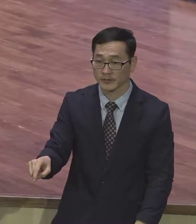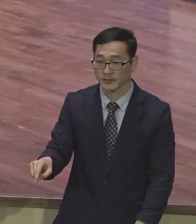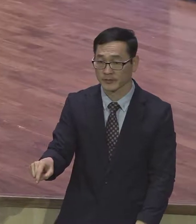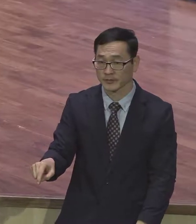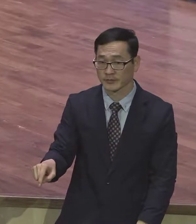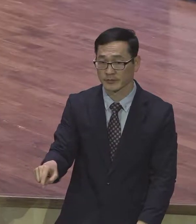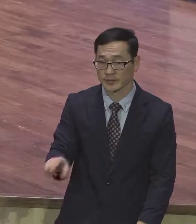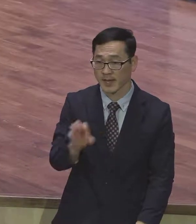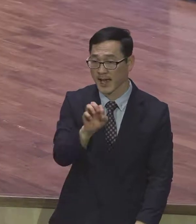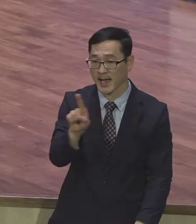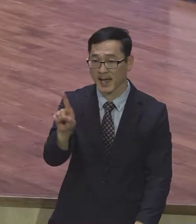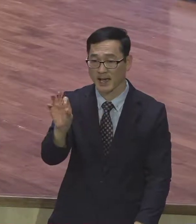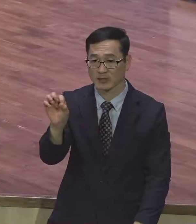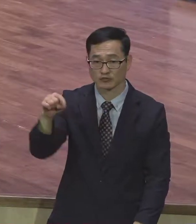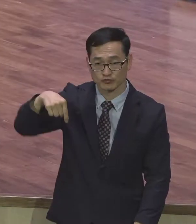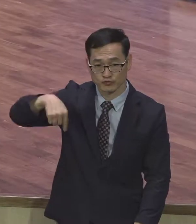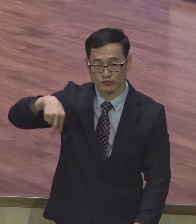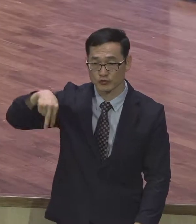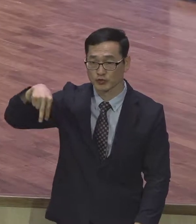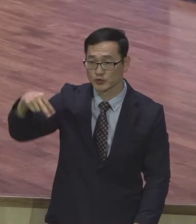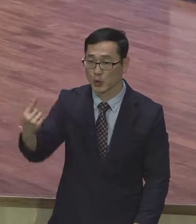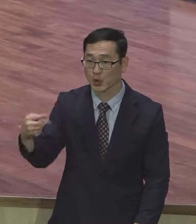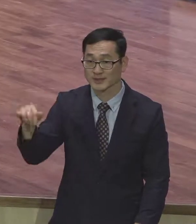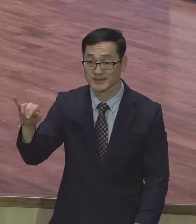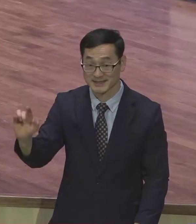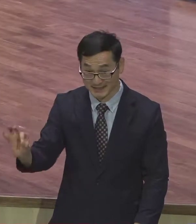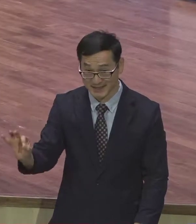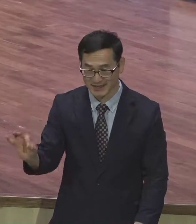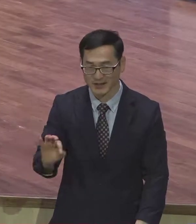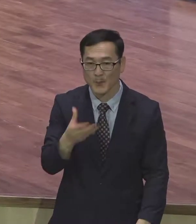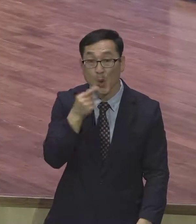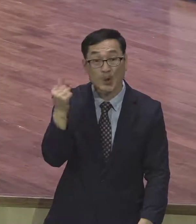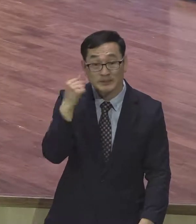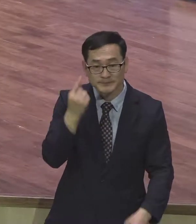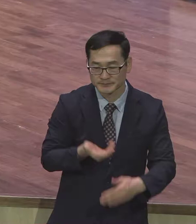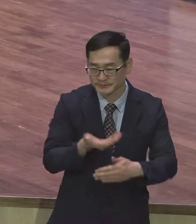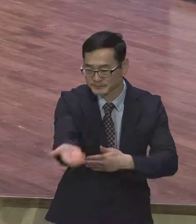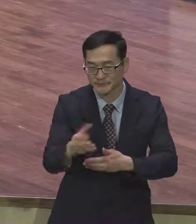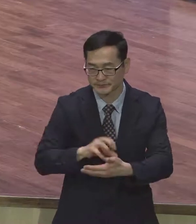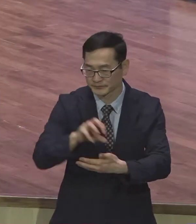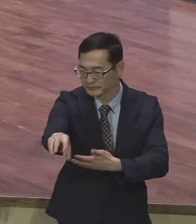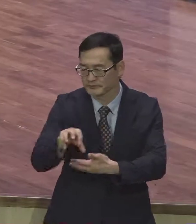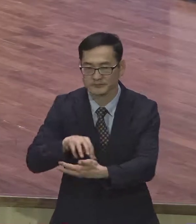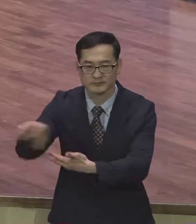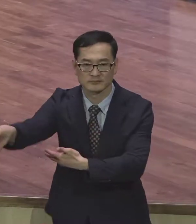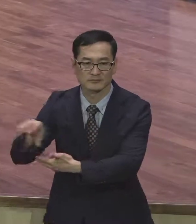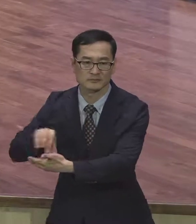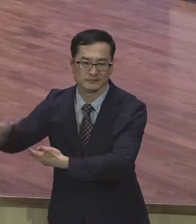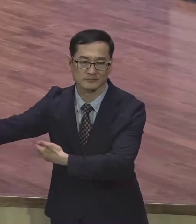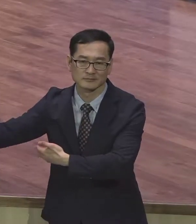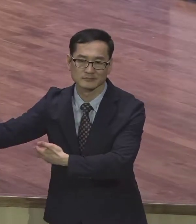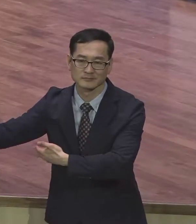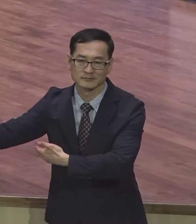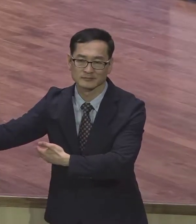보금을 밖에 주는 겁니다 영적인 본질이 이게 다른 게 아니에요 하나님의